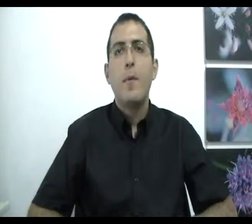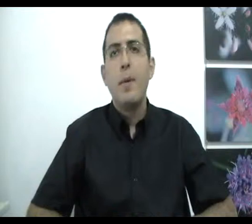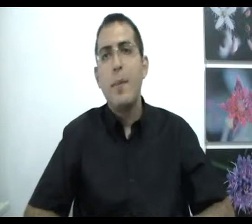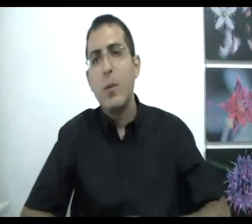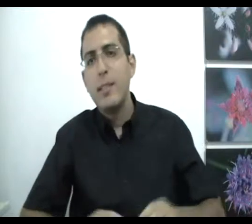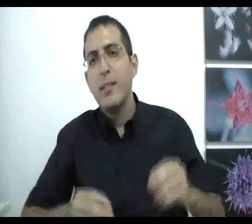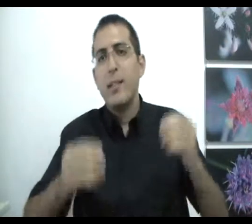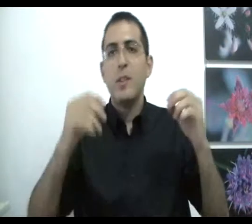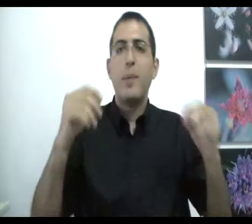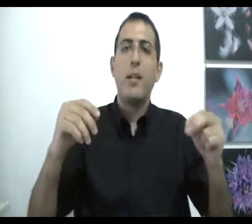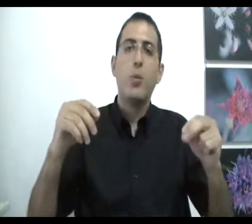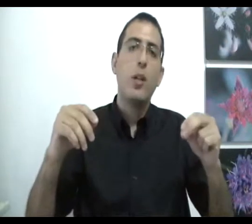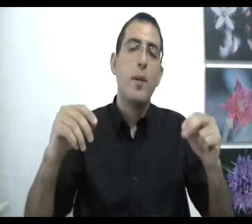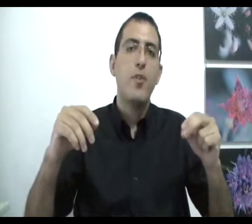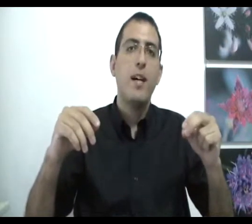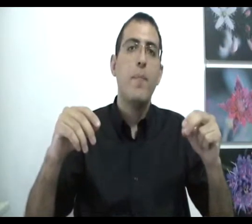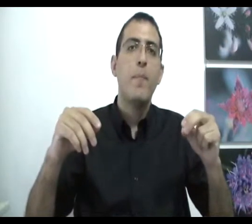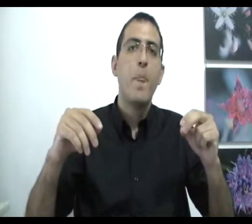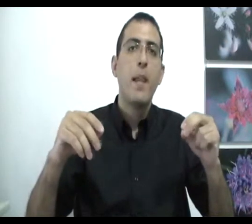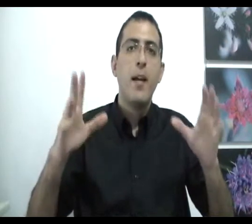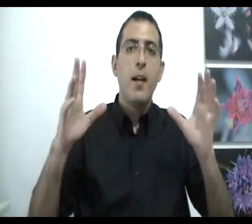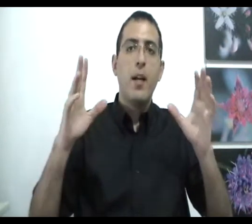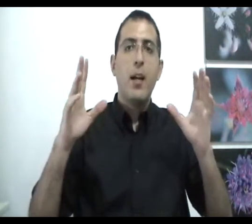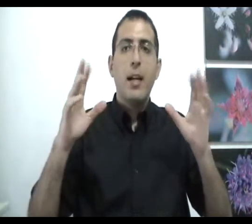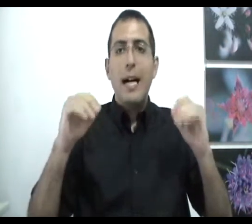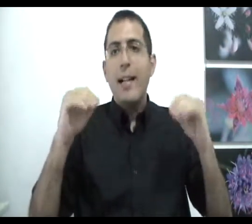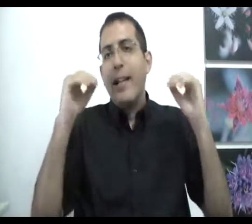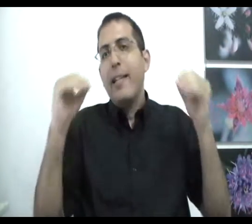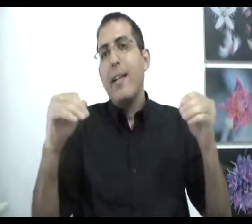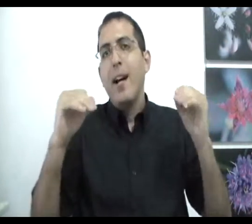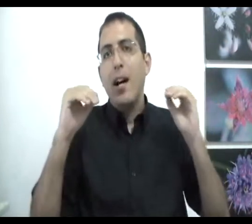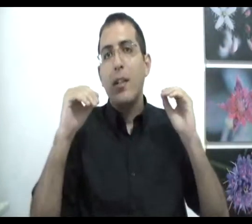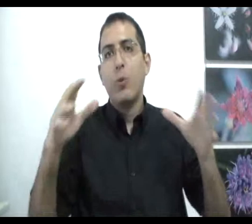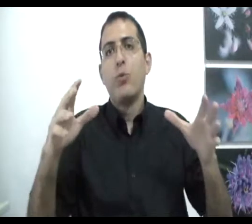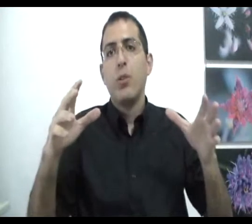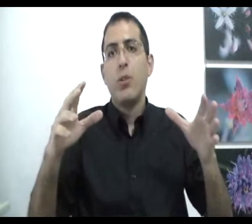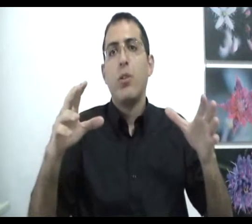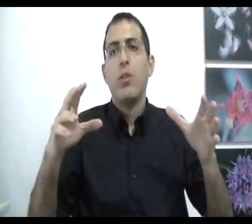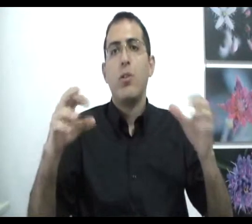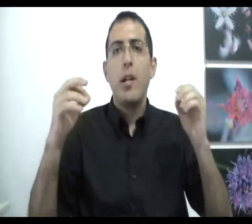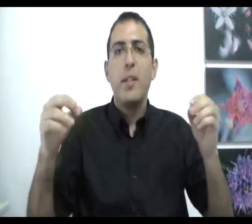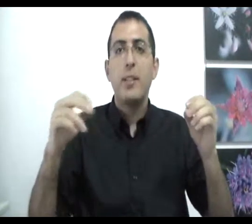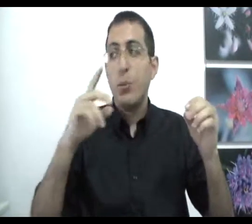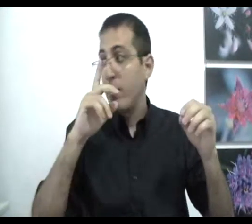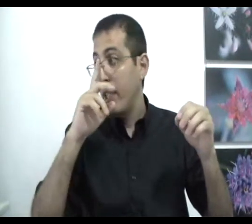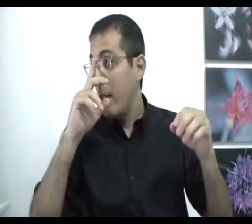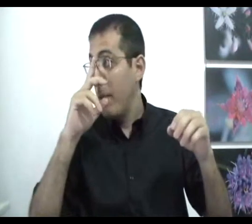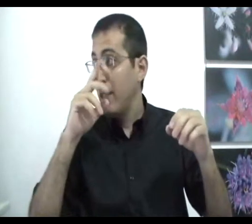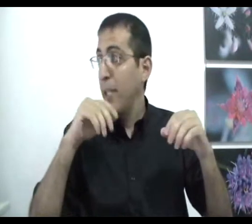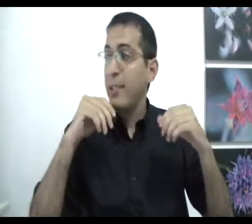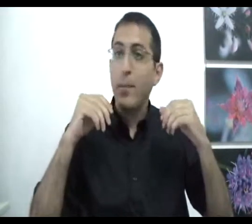פעם אני רוצה לתת מספר נקודות למחשבה על עניין האחדות של המציאות ולנפץ בעצם